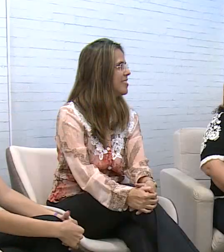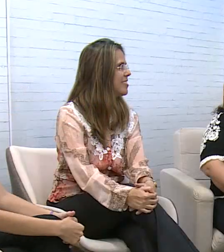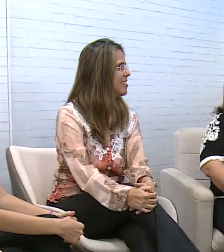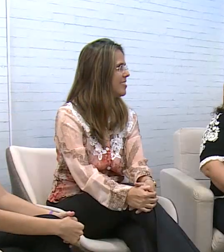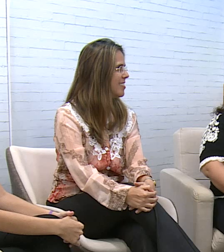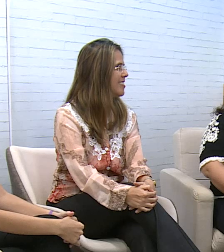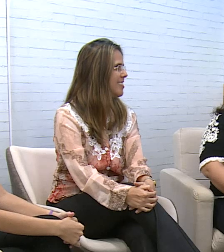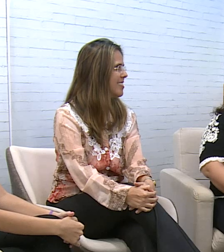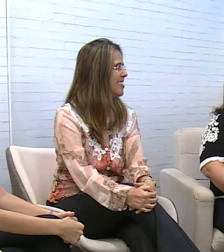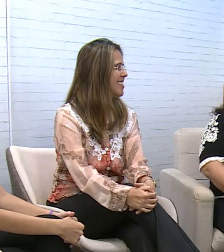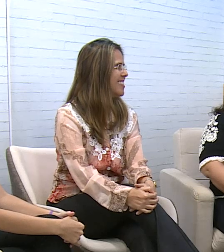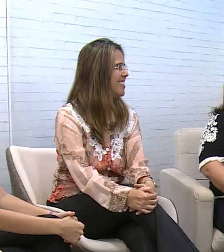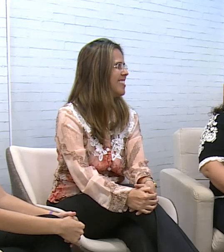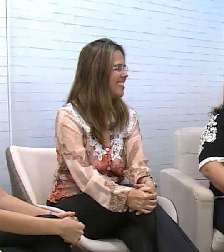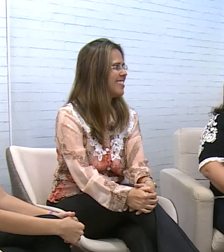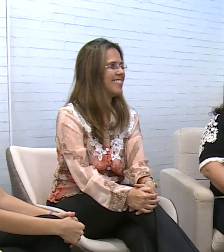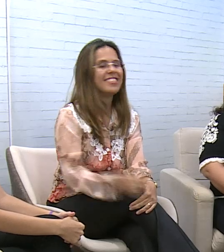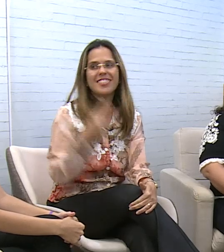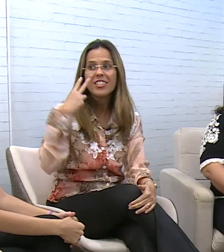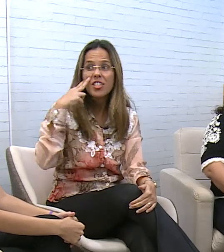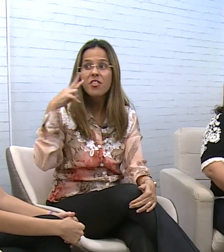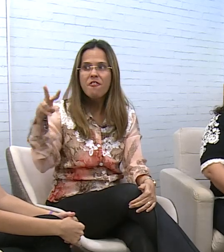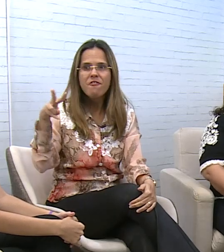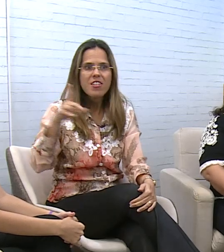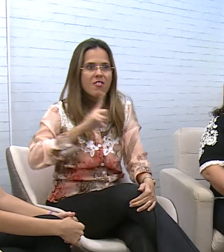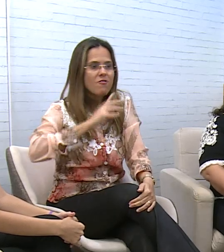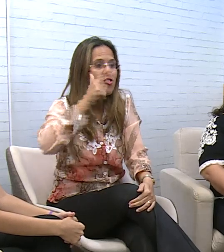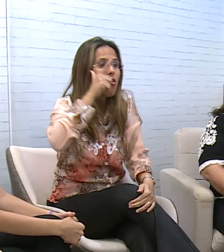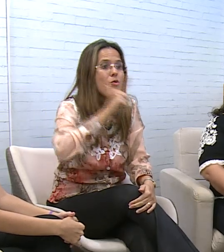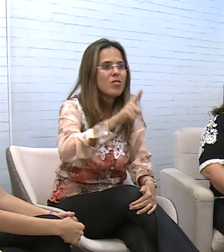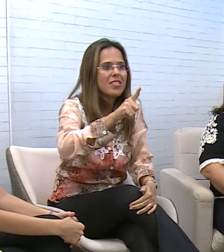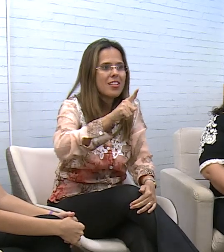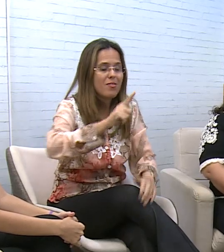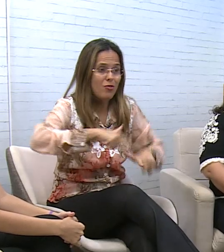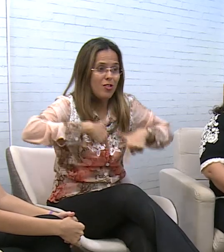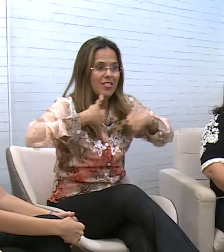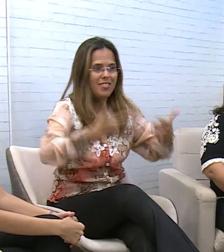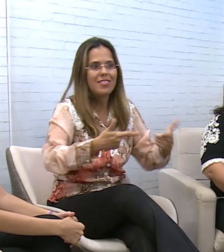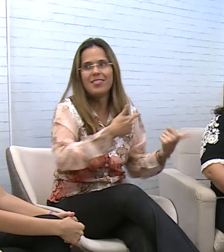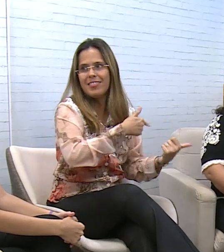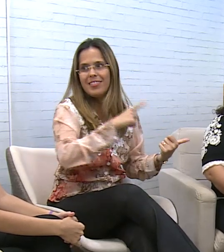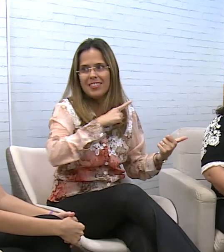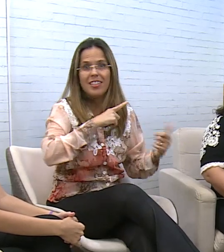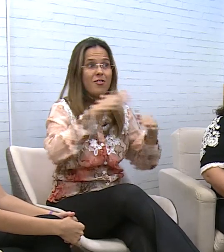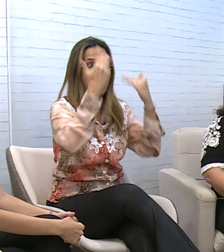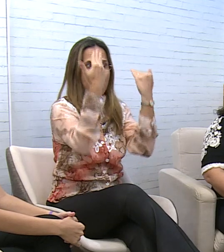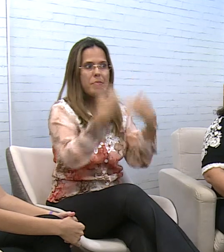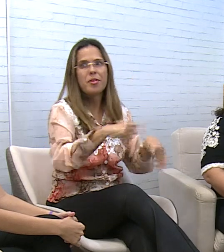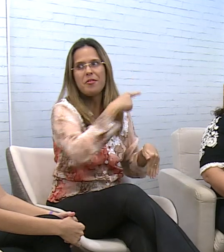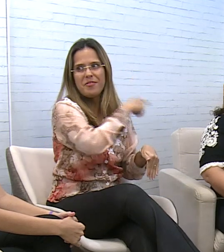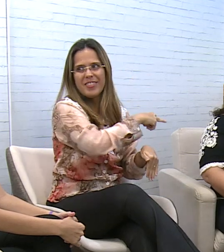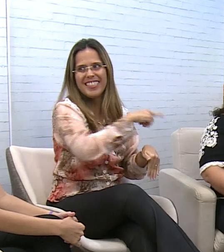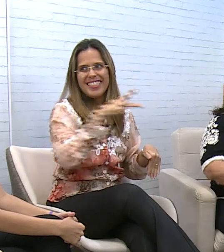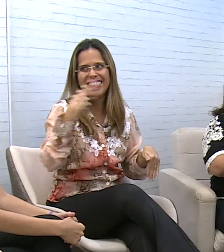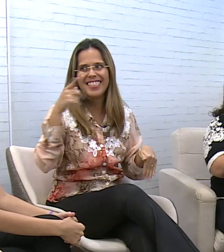A gente vê realmente, né? O empenho dela, né? Exato. A gente teve recentemente uma prova e chegou a hora dela escrever.